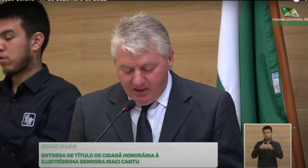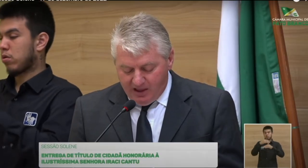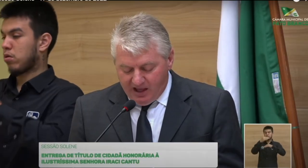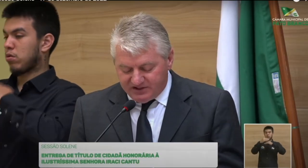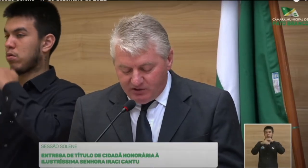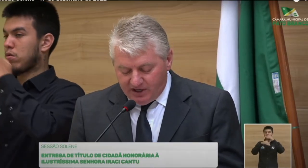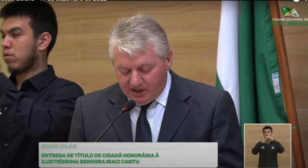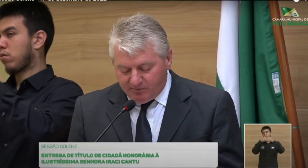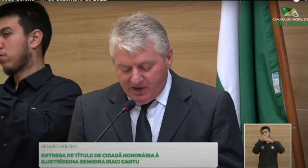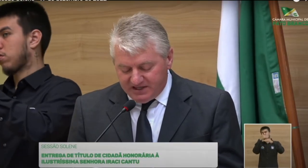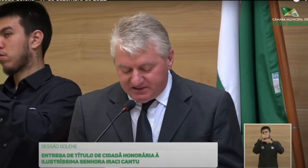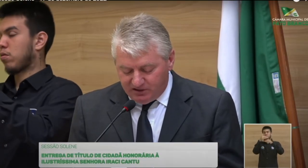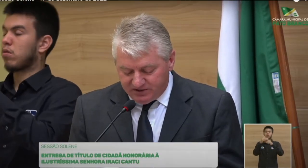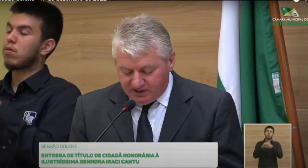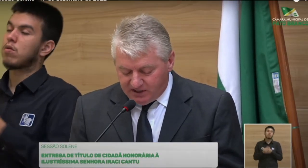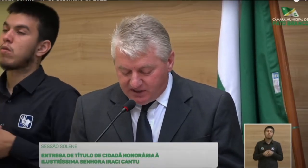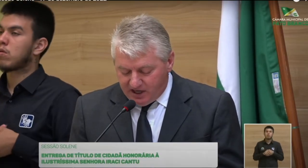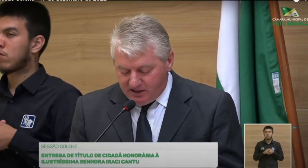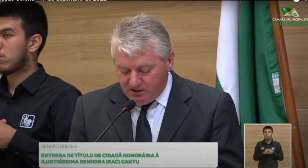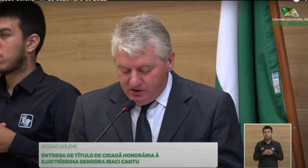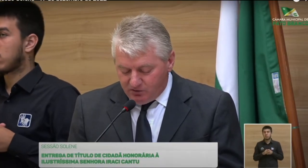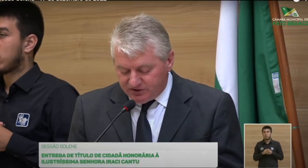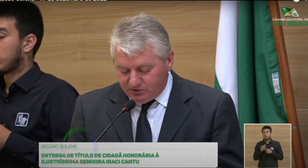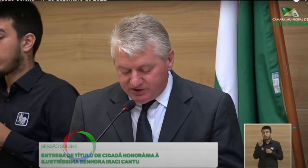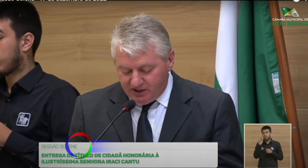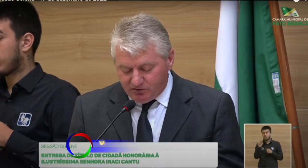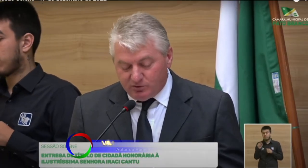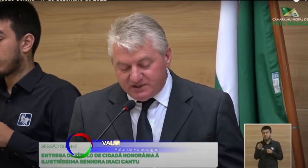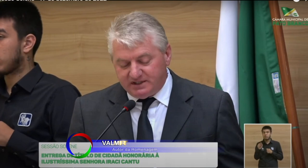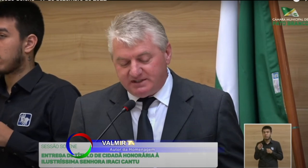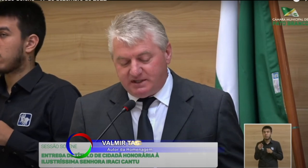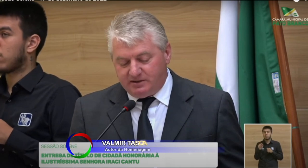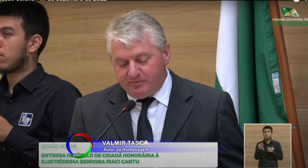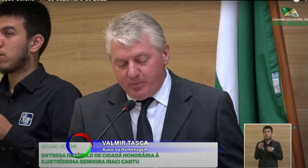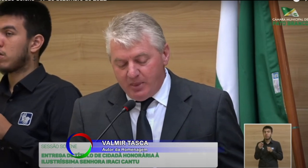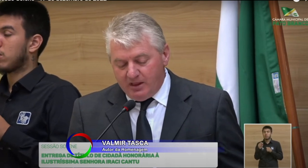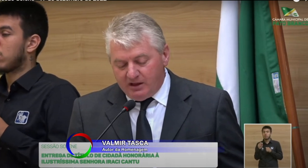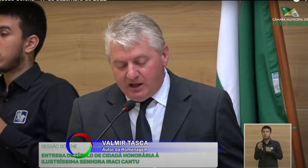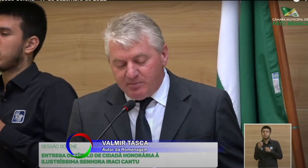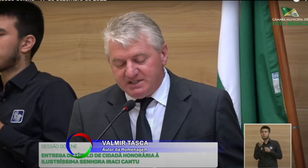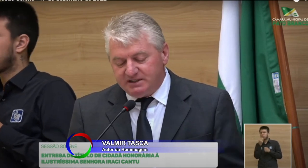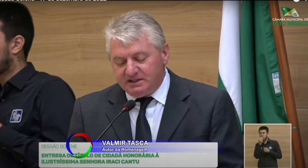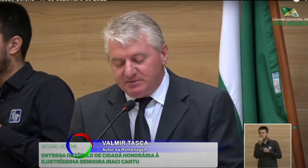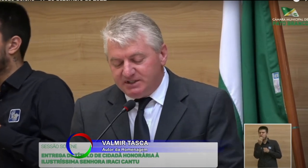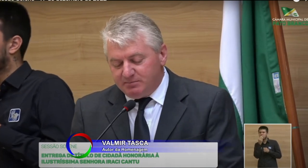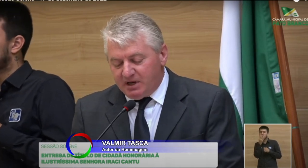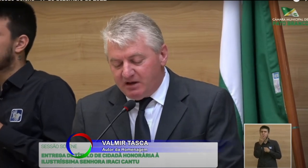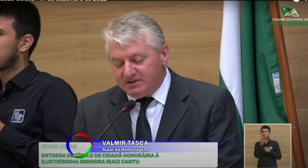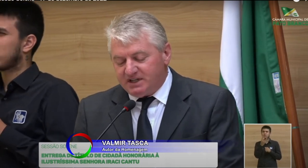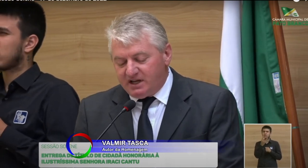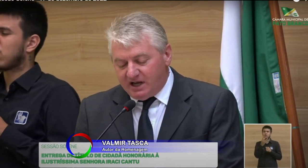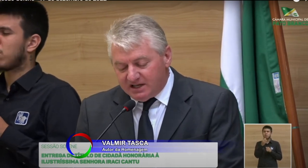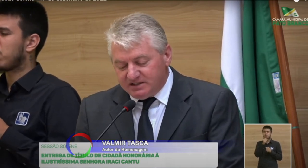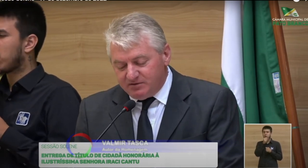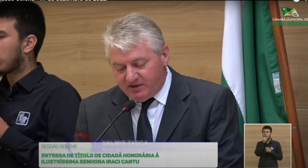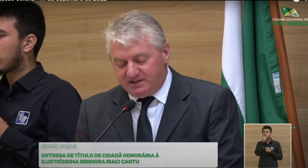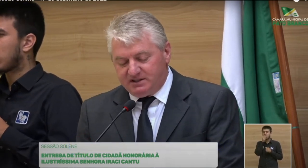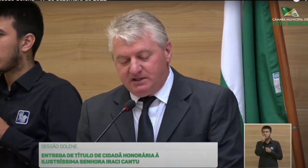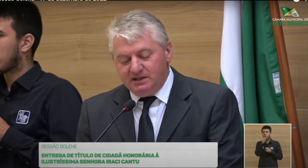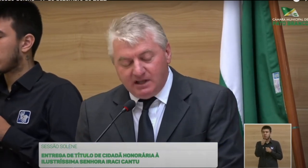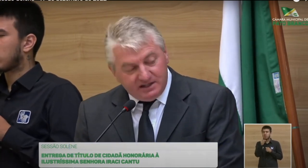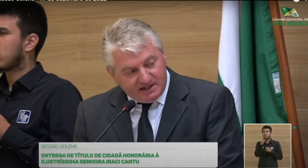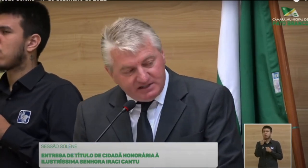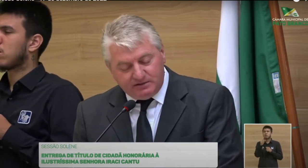palavra. A senhora é capaz de nos encantar com o seu jeito doce de ser, capaz de transmitir palavras carregadas de